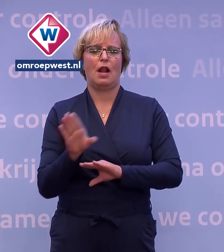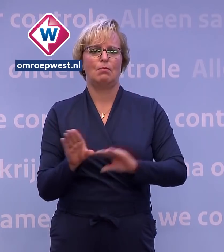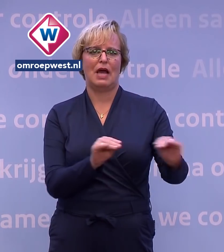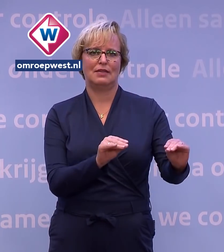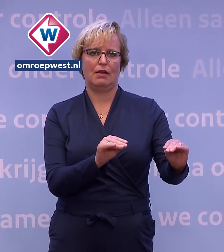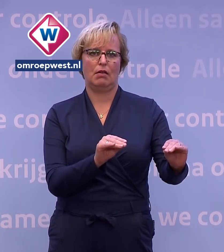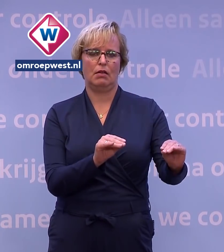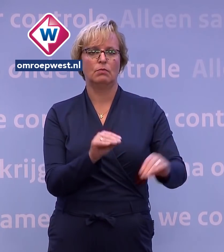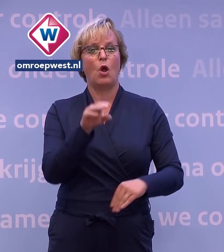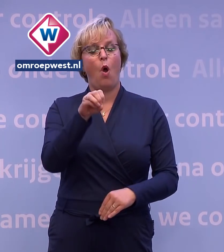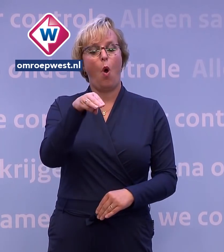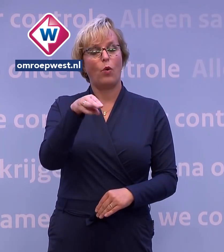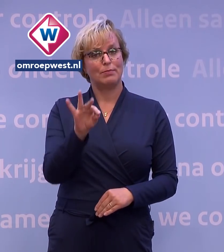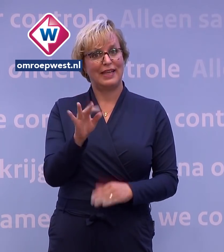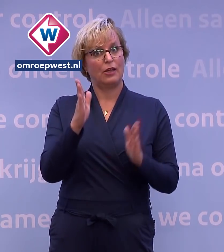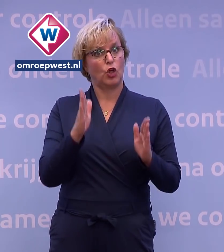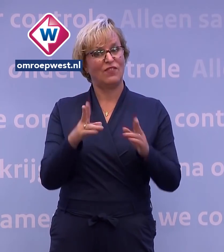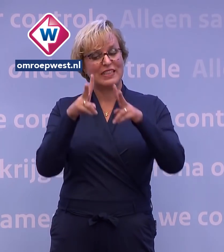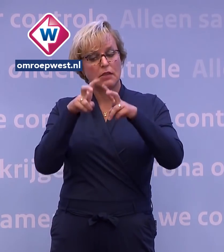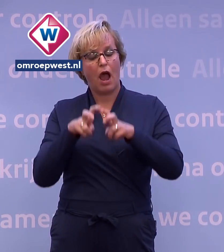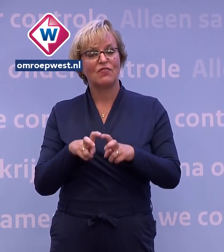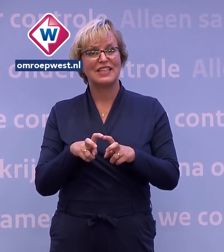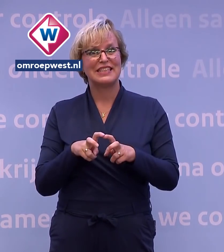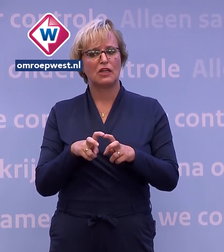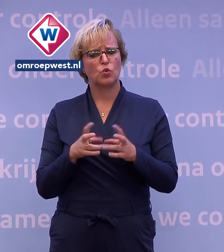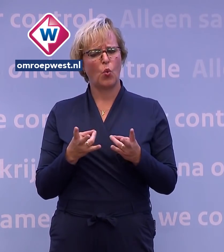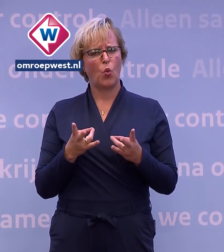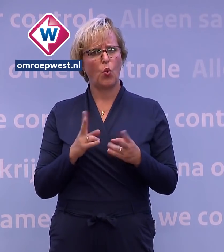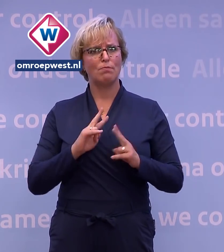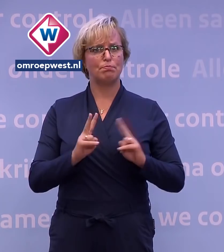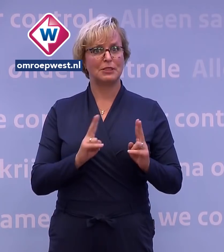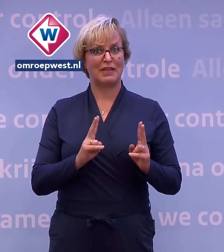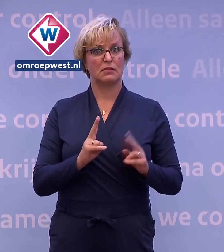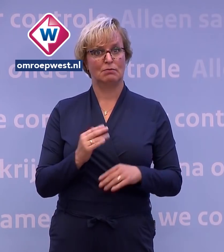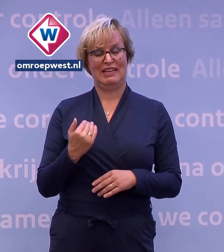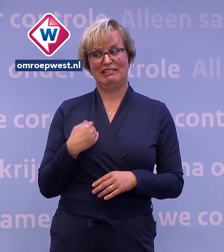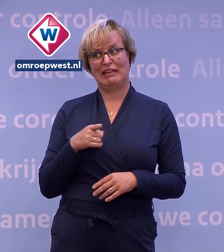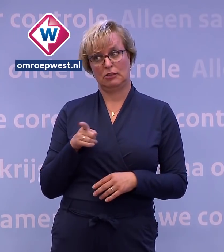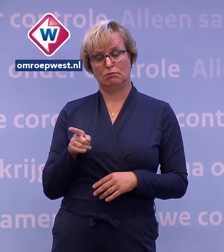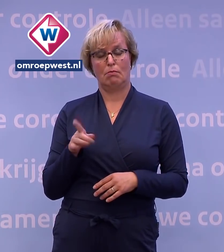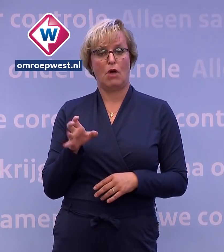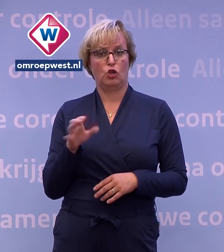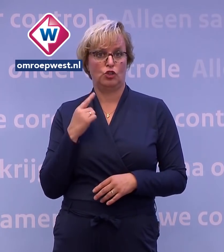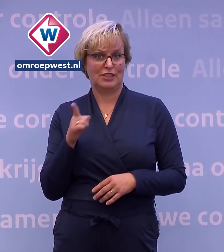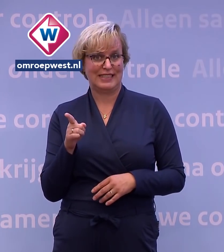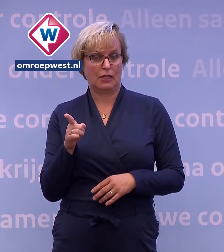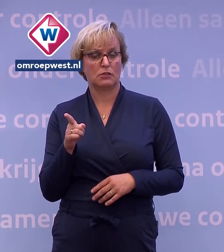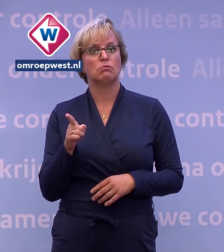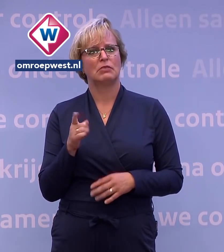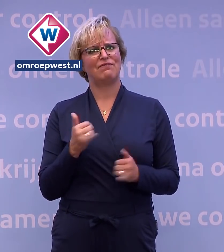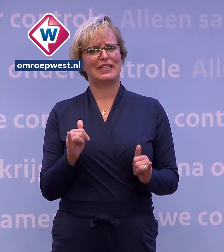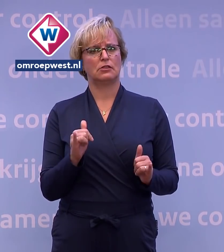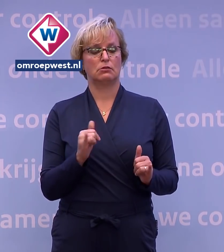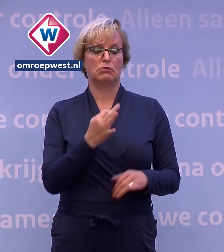Het OMT heeft voor ons geanalyseerd waar en hoe mensen besmet raken. En Mark Rutte zei het al, dat is vooral op feestjes, thuis,